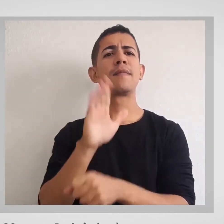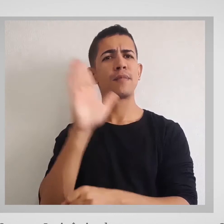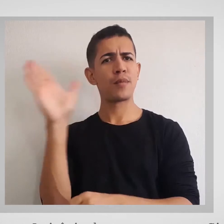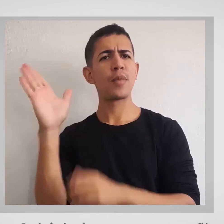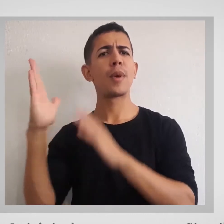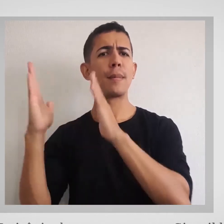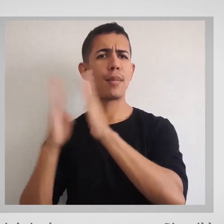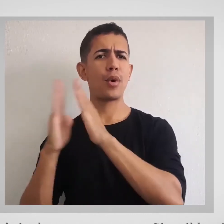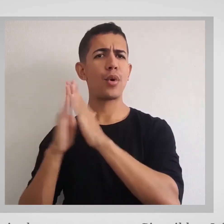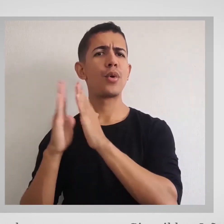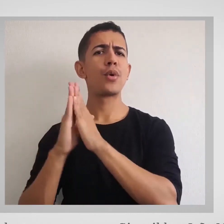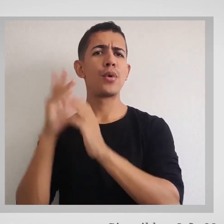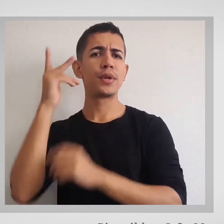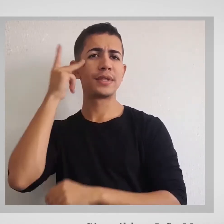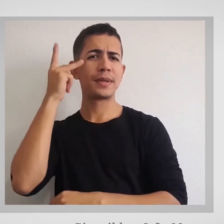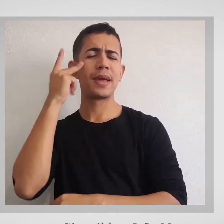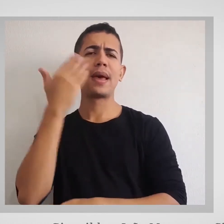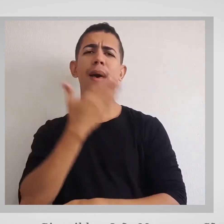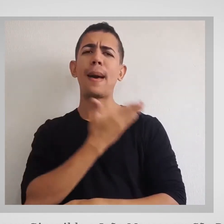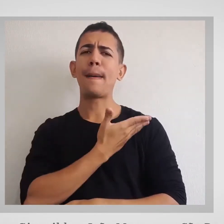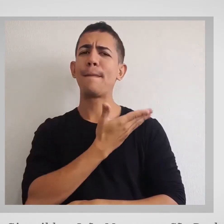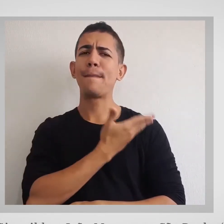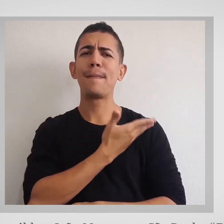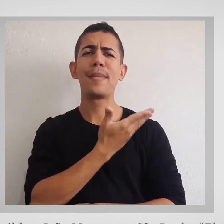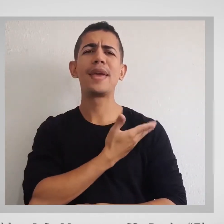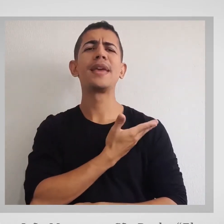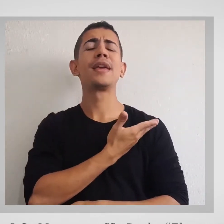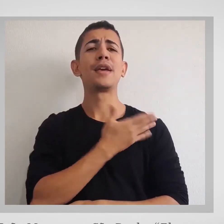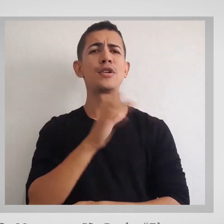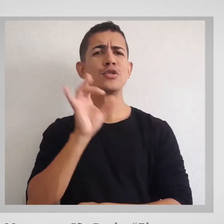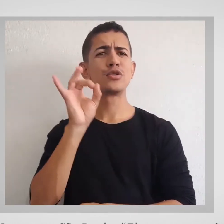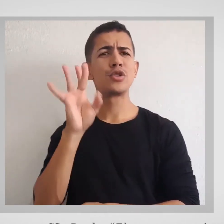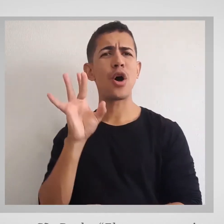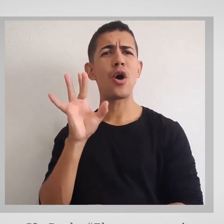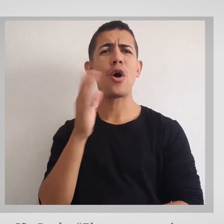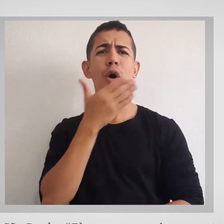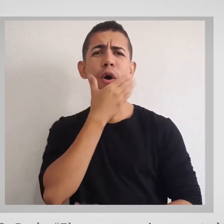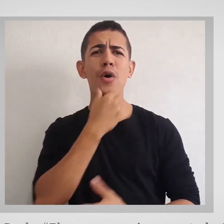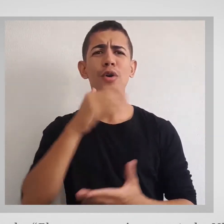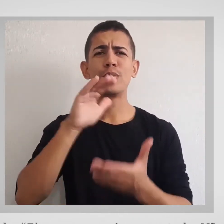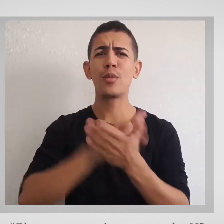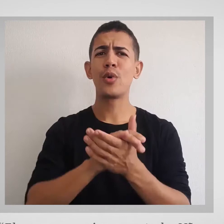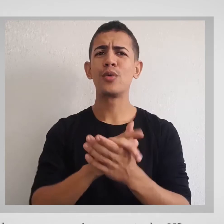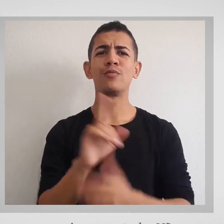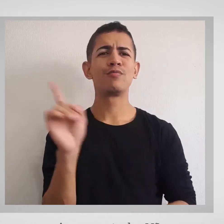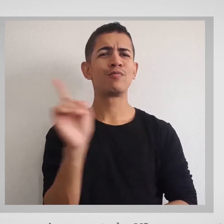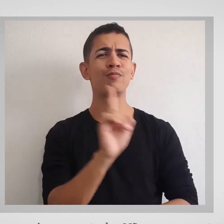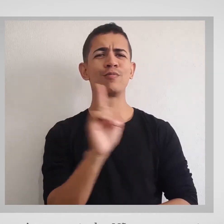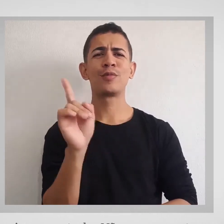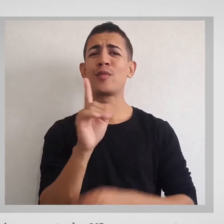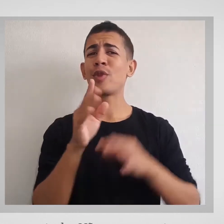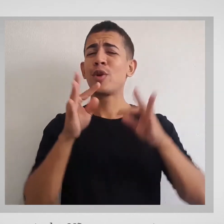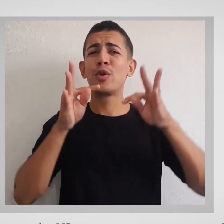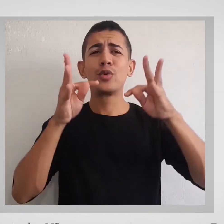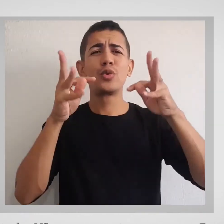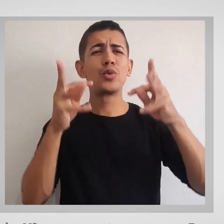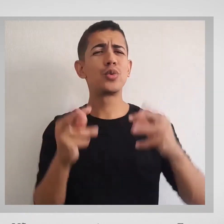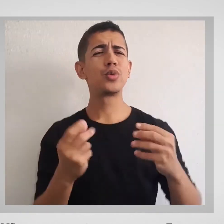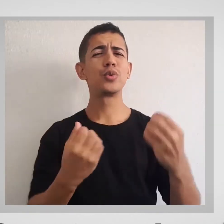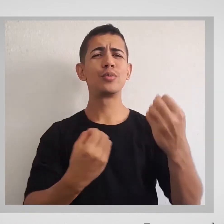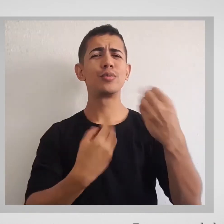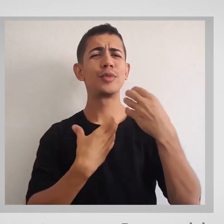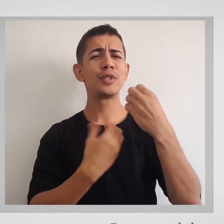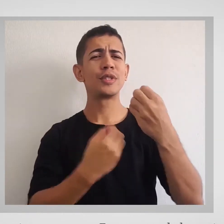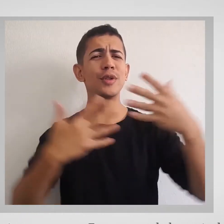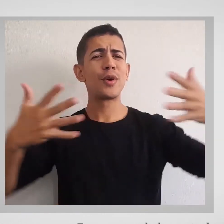Paulo. Ele era meu amigo, meu tudo. Não era somente um esposo. Era um ser de luz. E tudo o que eu sou hoje foi